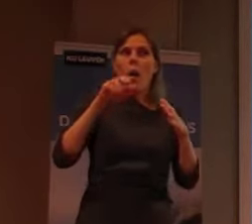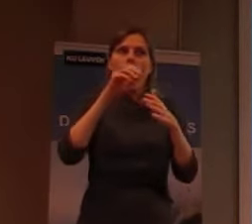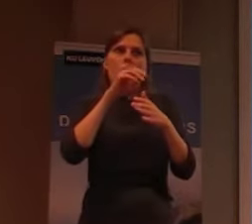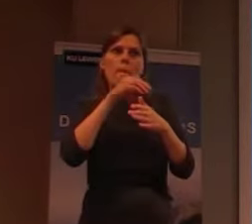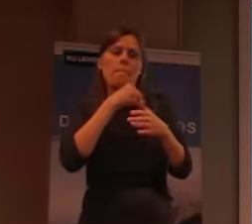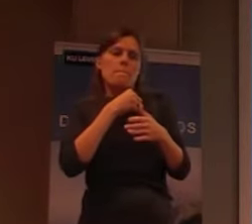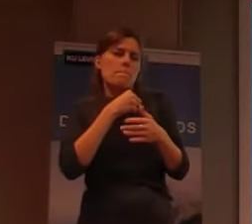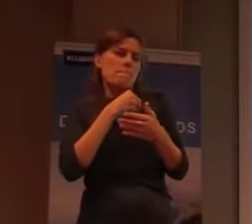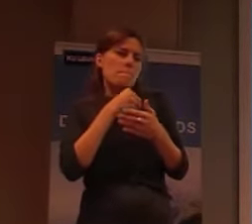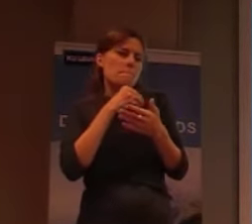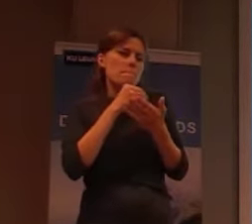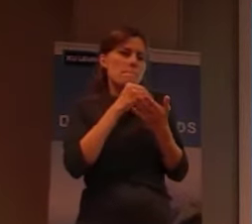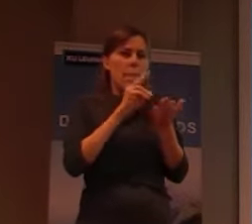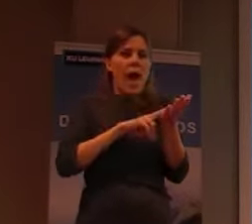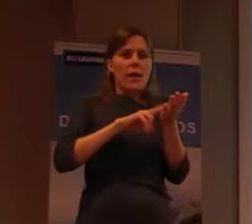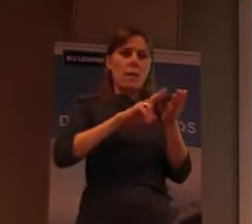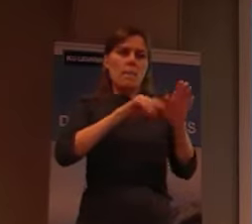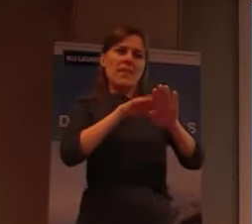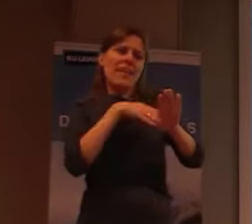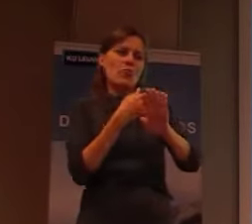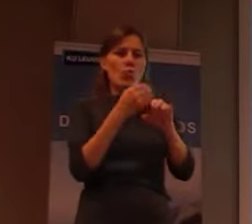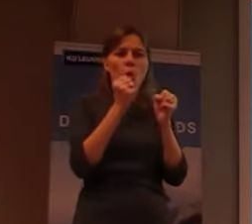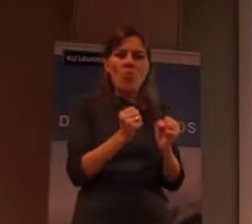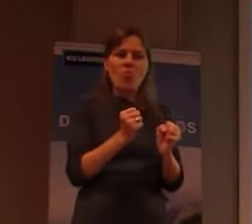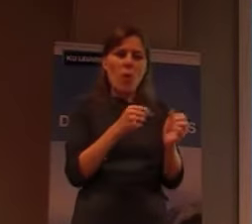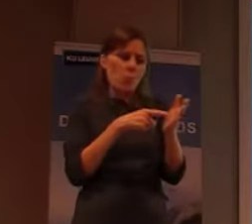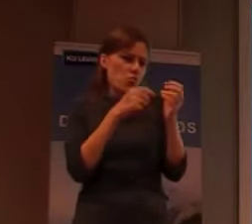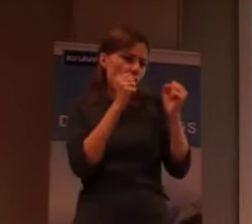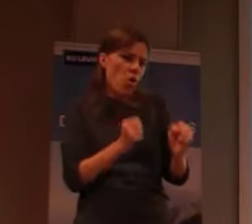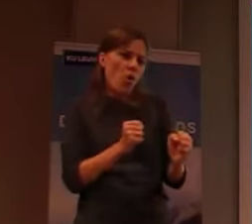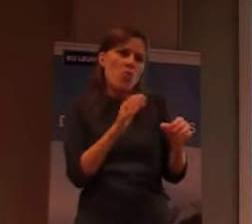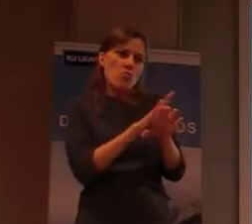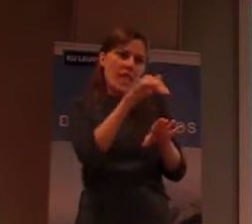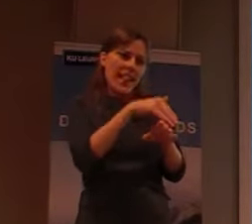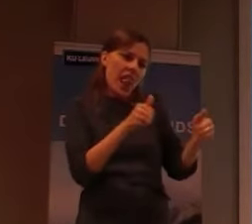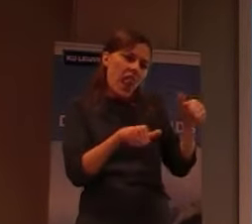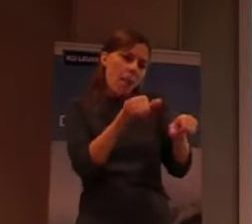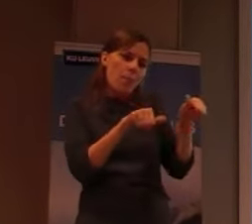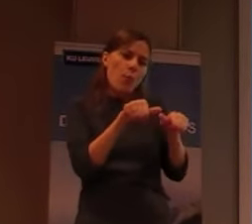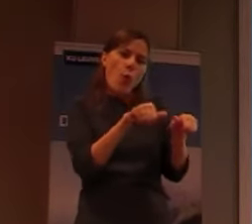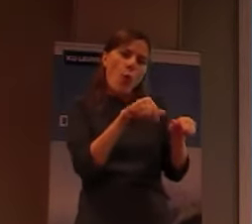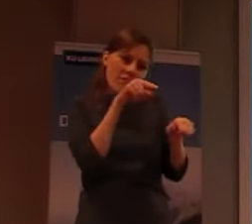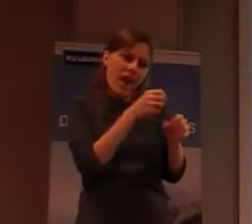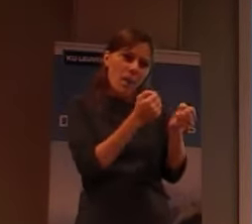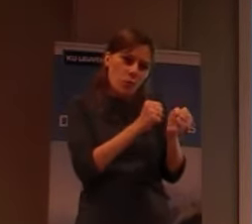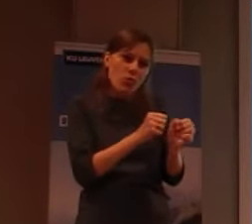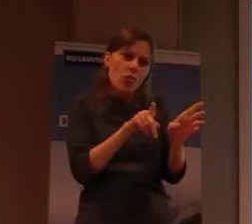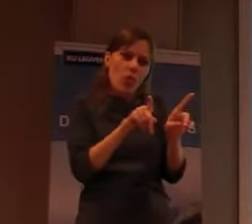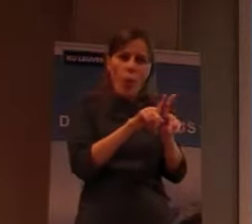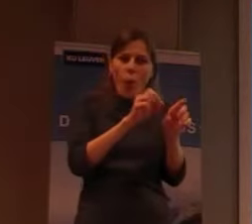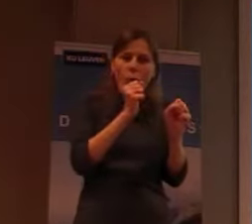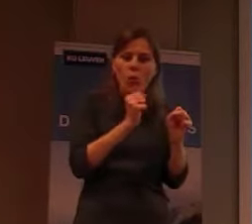laboratoriumsituatie. Men is er eigenlijk, nooit in geslaagd, om dat te doen. Dus, de echte,